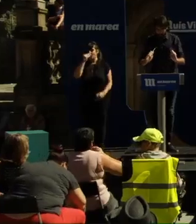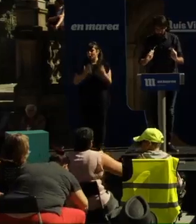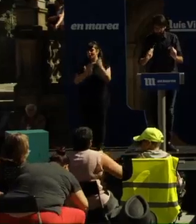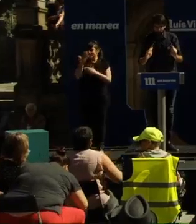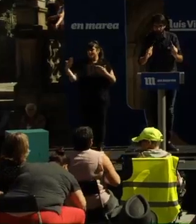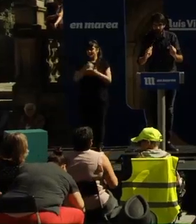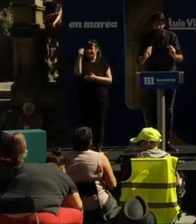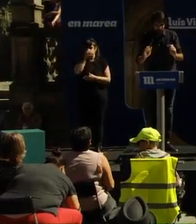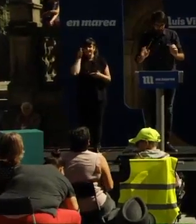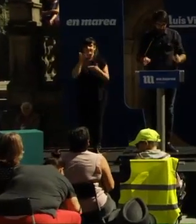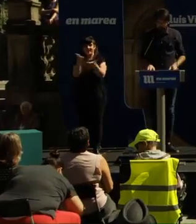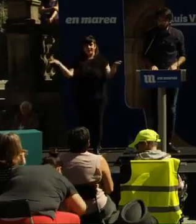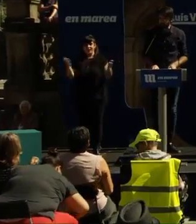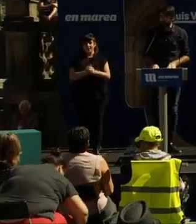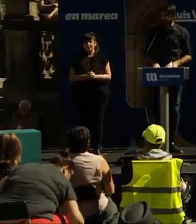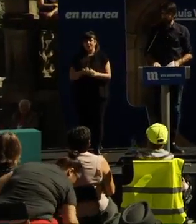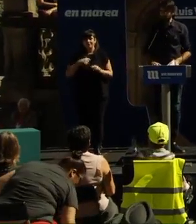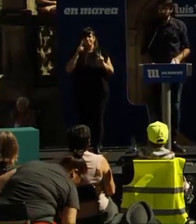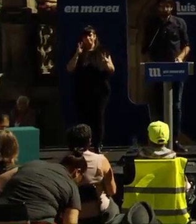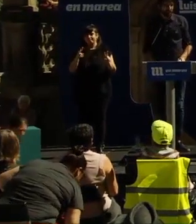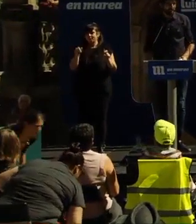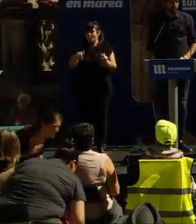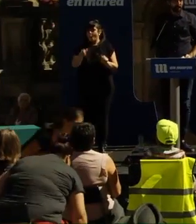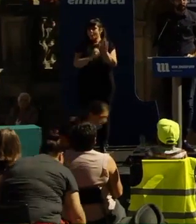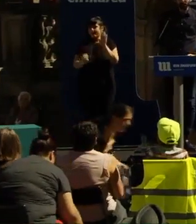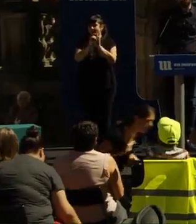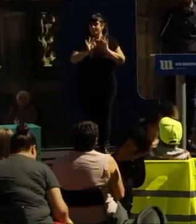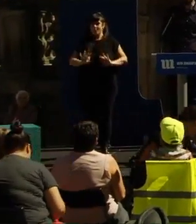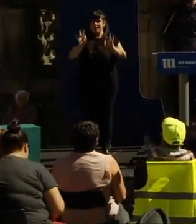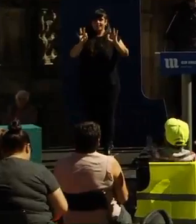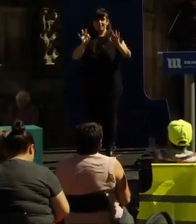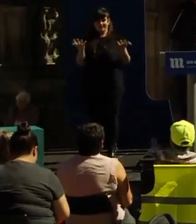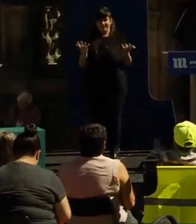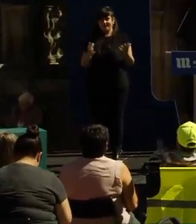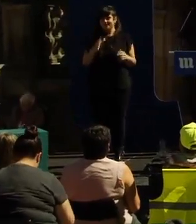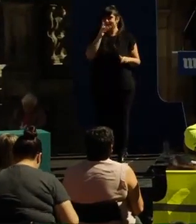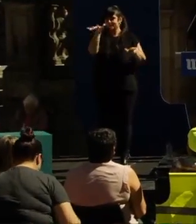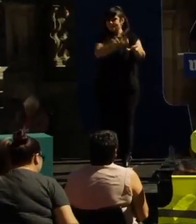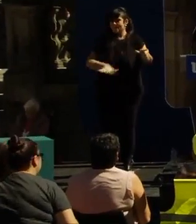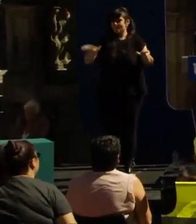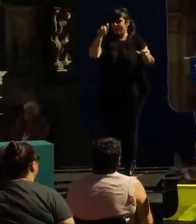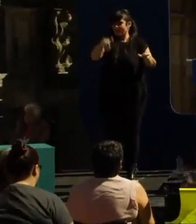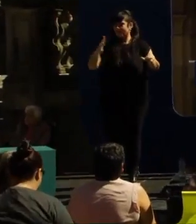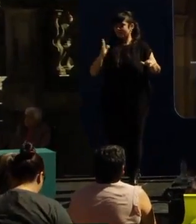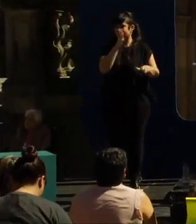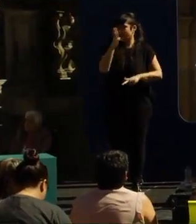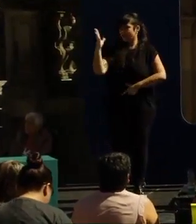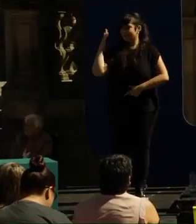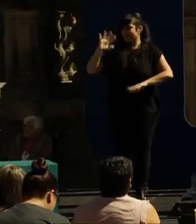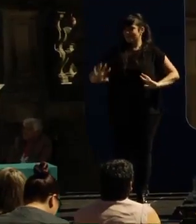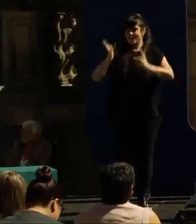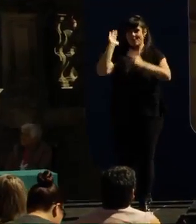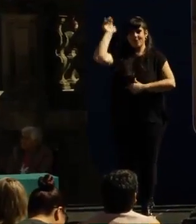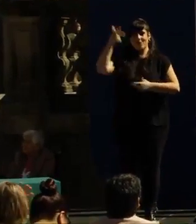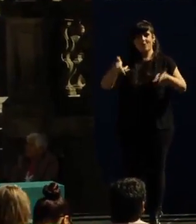A todos e a todas Para min é moi simbólico estarose aquí nesta praza Nesta praza onde hai máis de cinco anos comenzaba a revolución